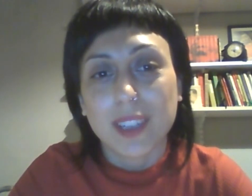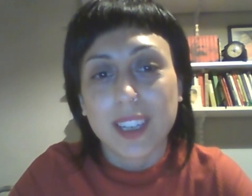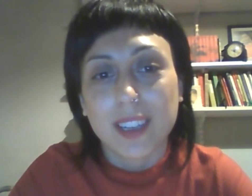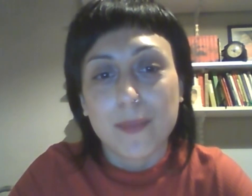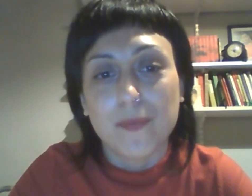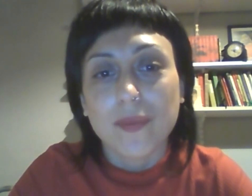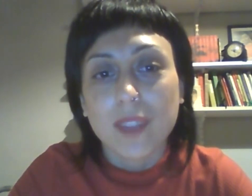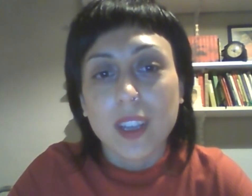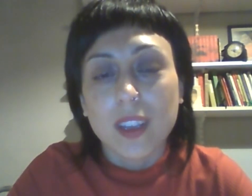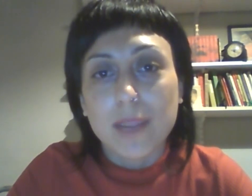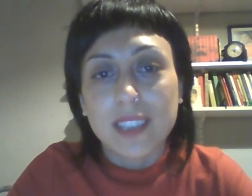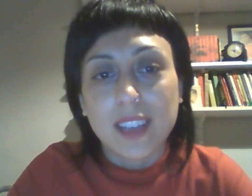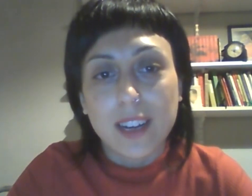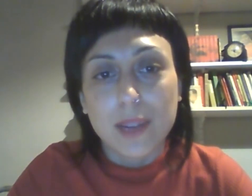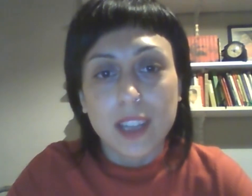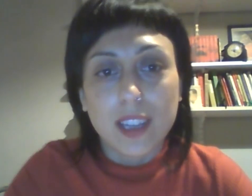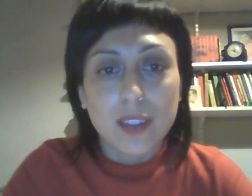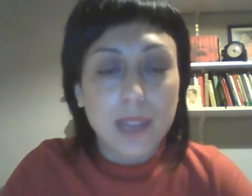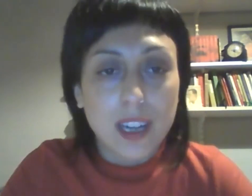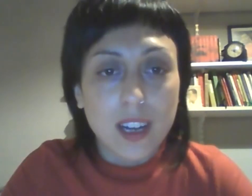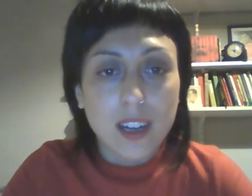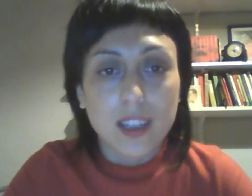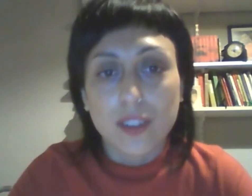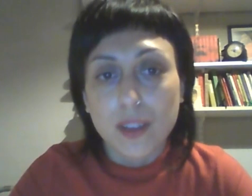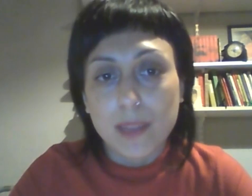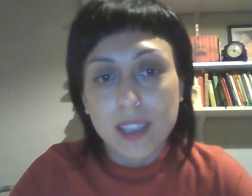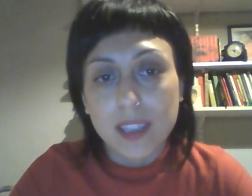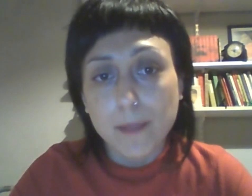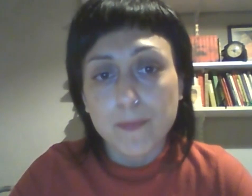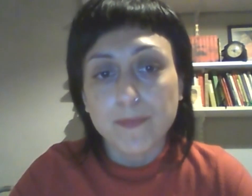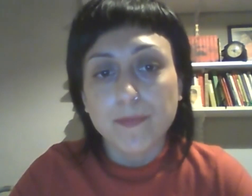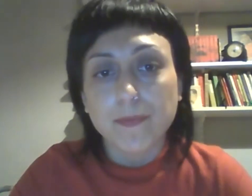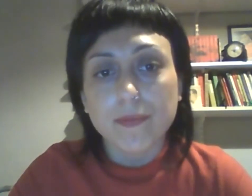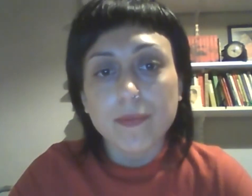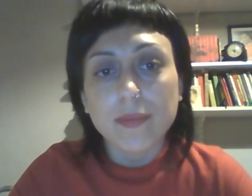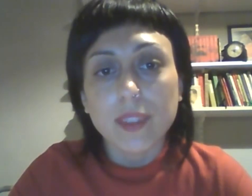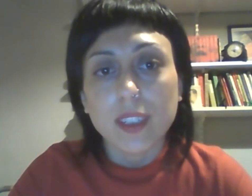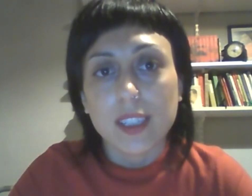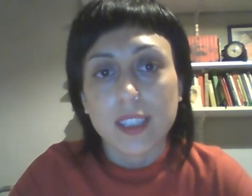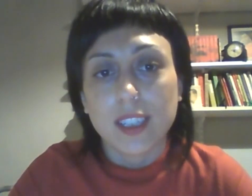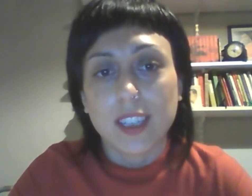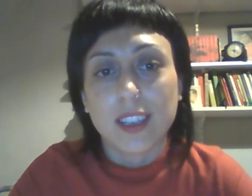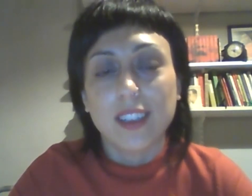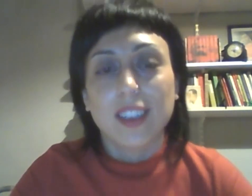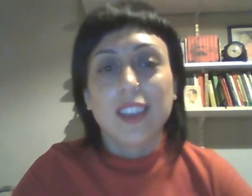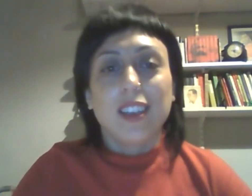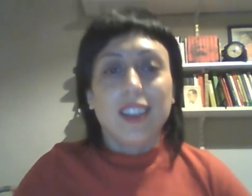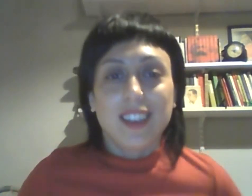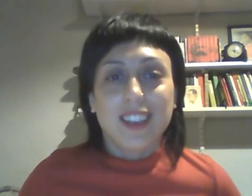va a estar habilitado para lectores de pantalla así que es